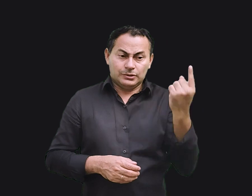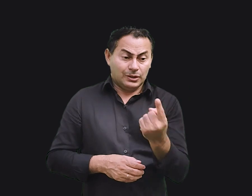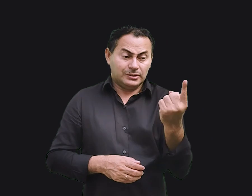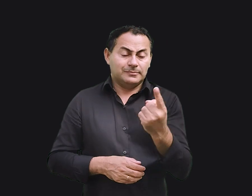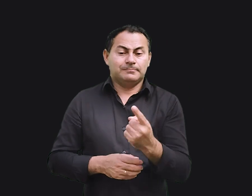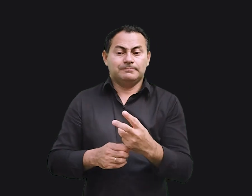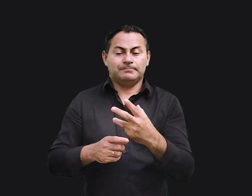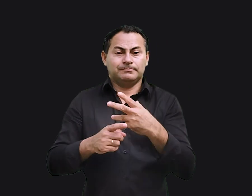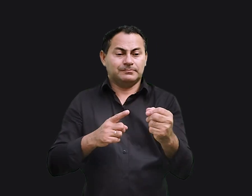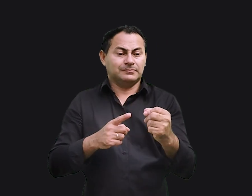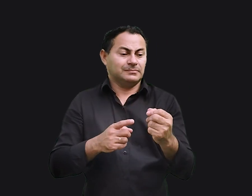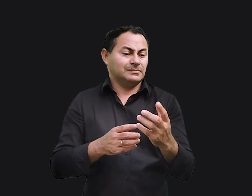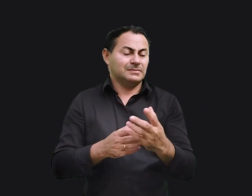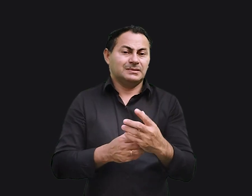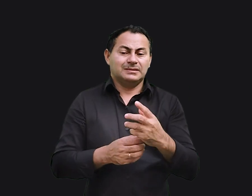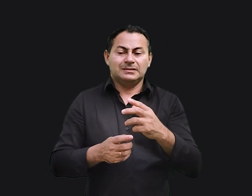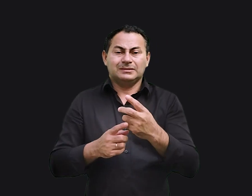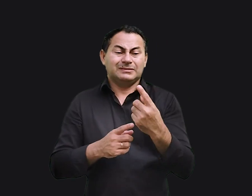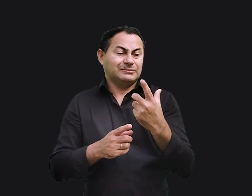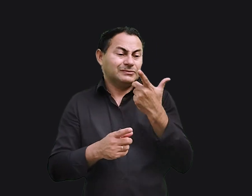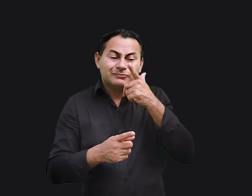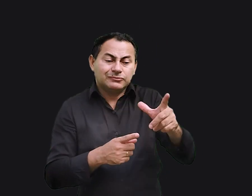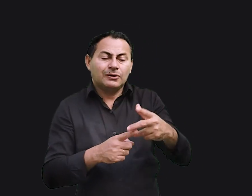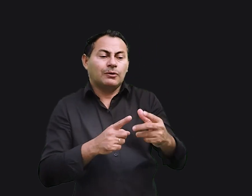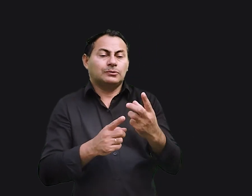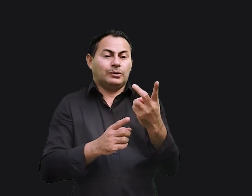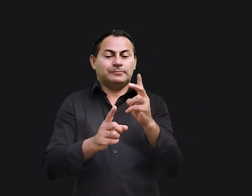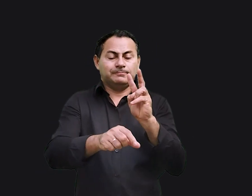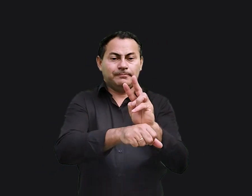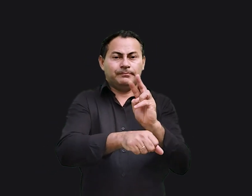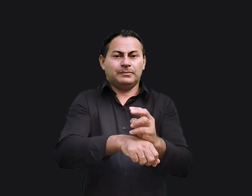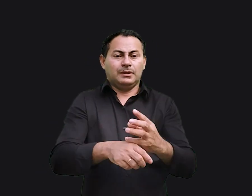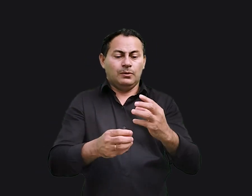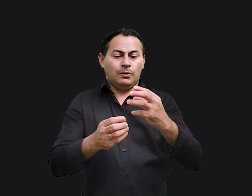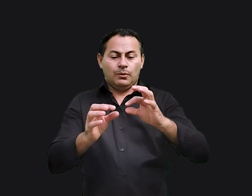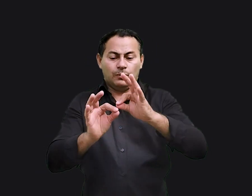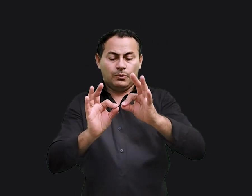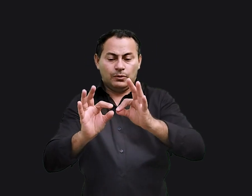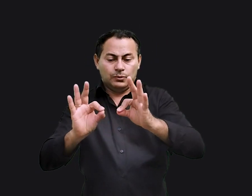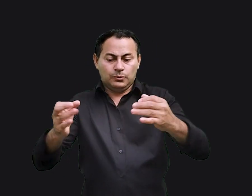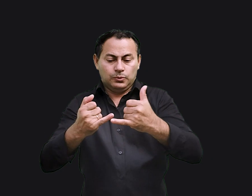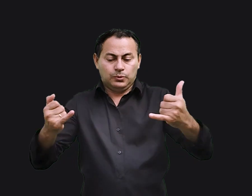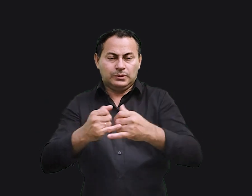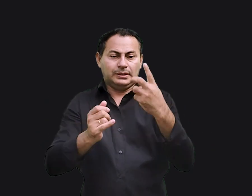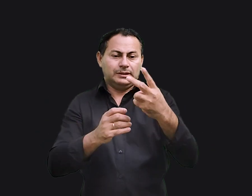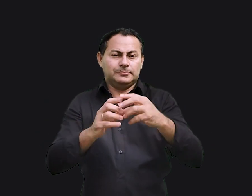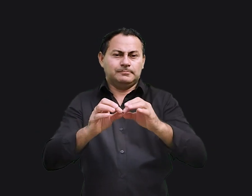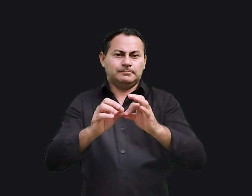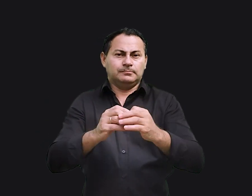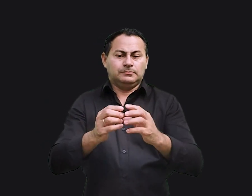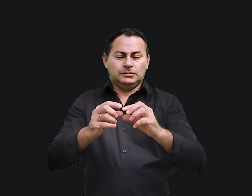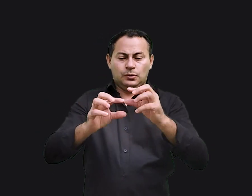pode ser vencido, mas dois conseguem defender-se. Um cordão de três dobras não se rompem com facilidade.